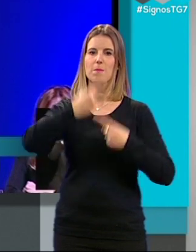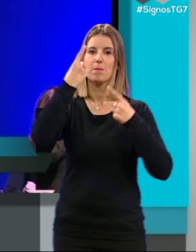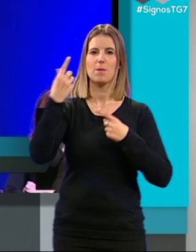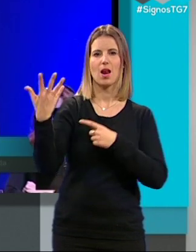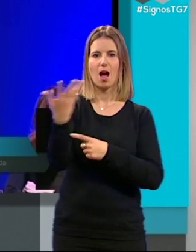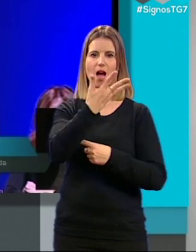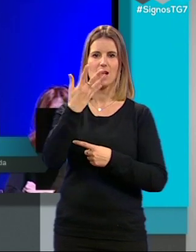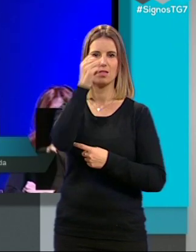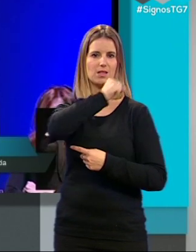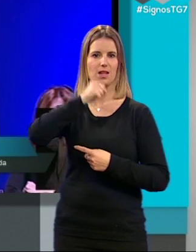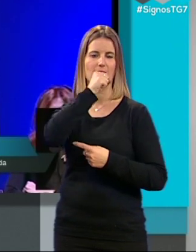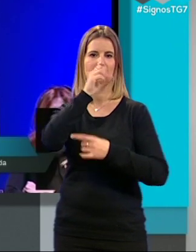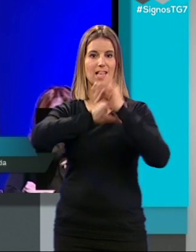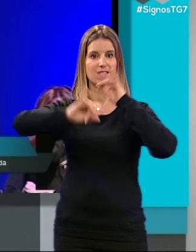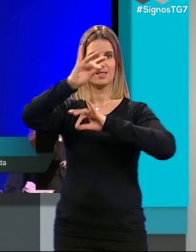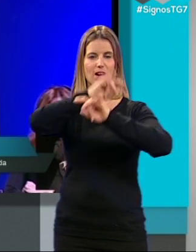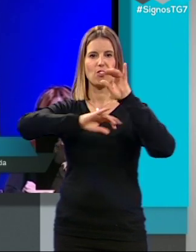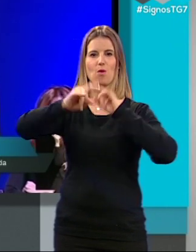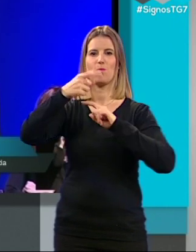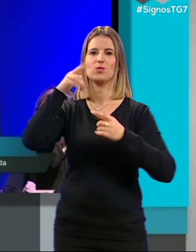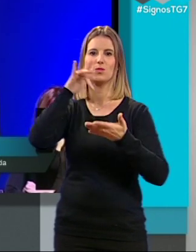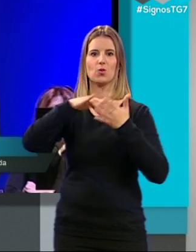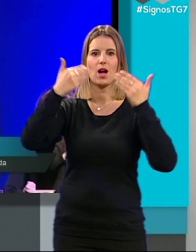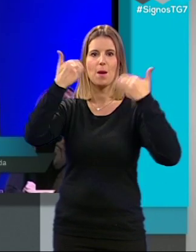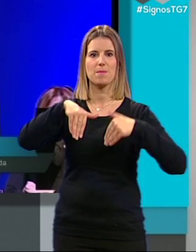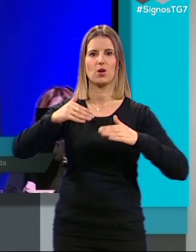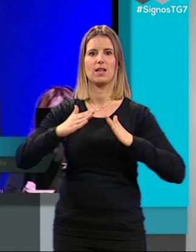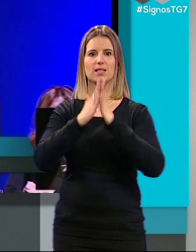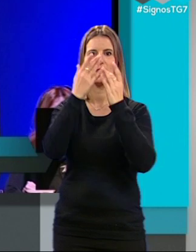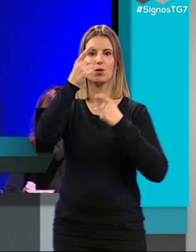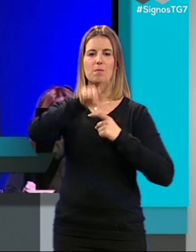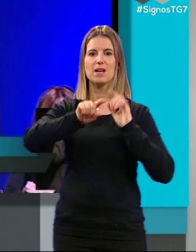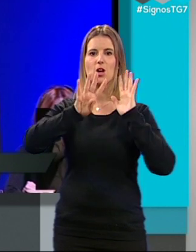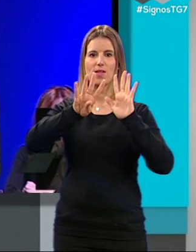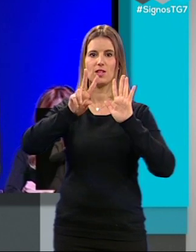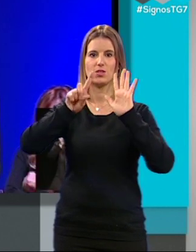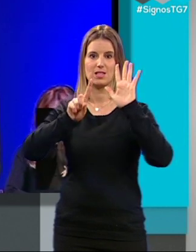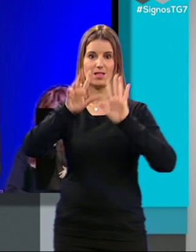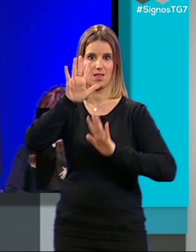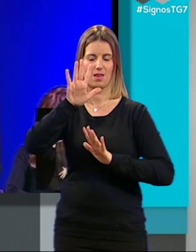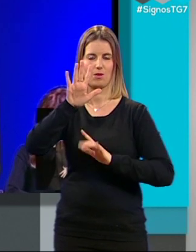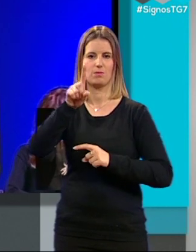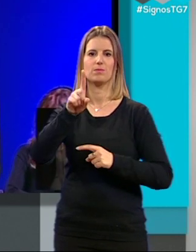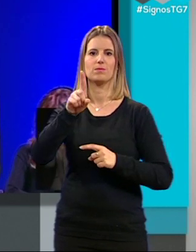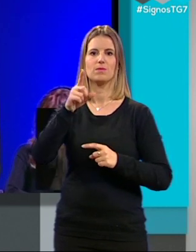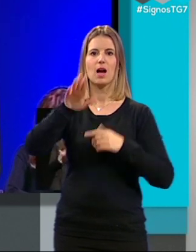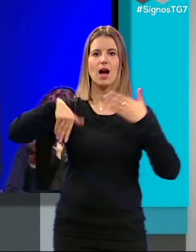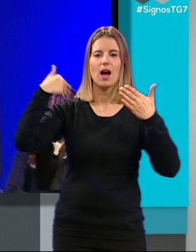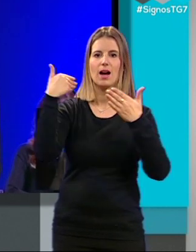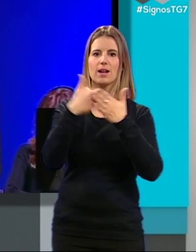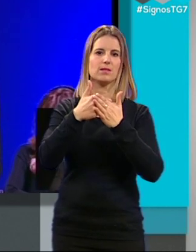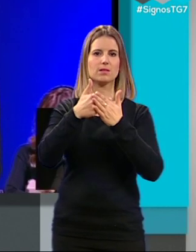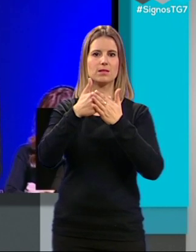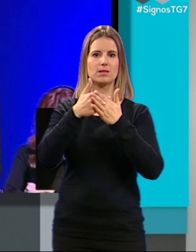en el Sacromonte, en aquel lejano miércoles santo de 1965, hasta la última